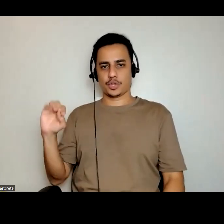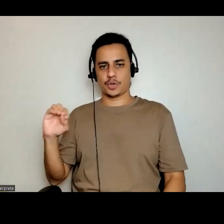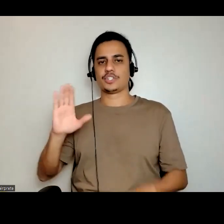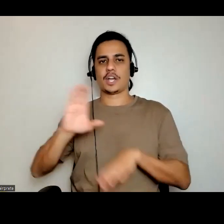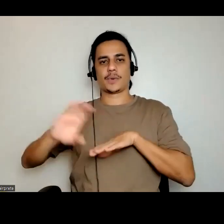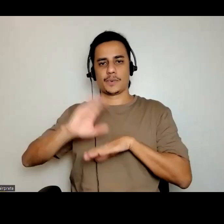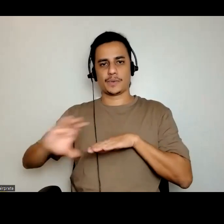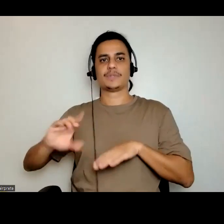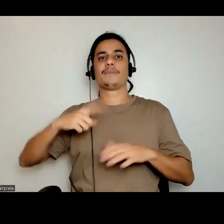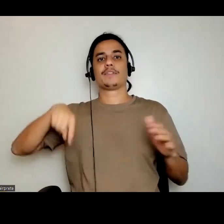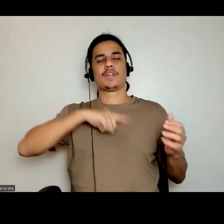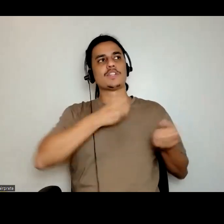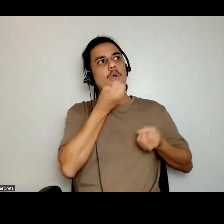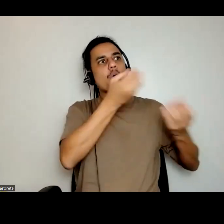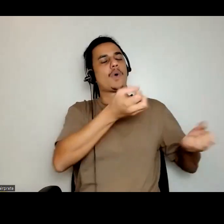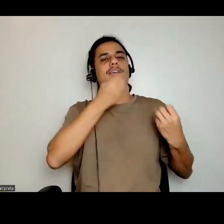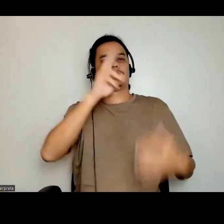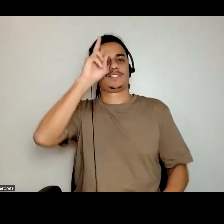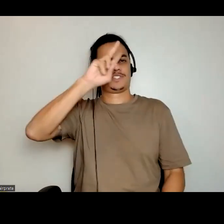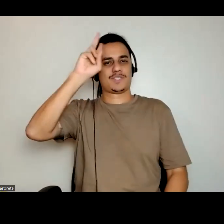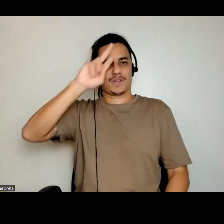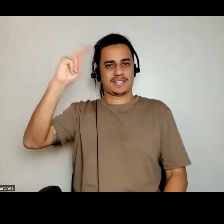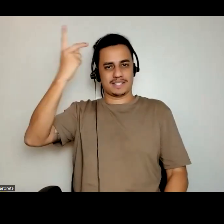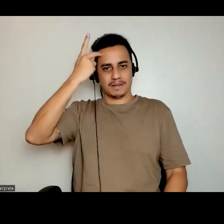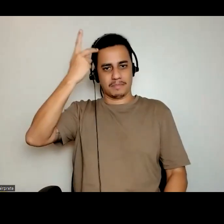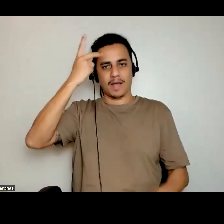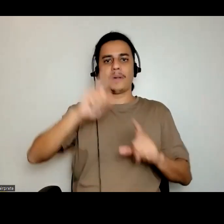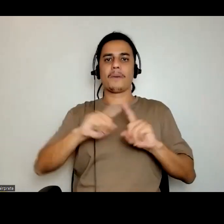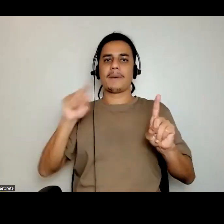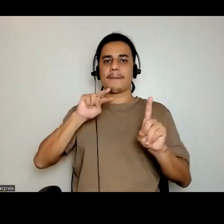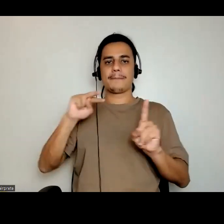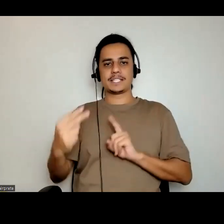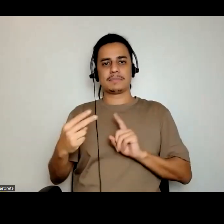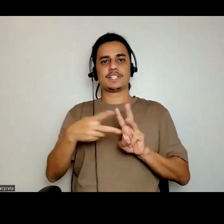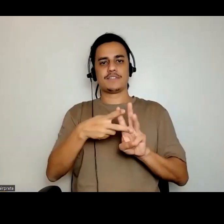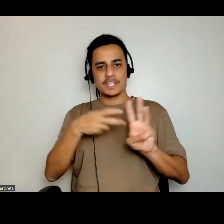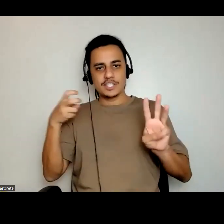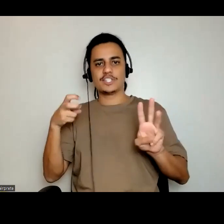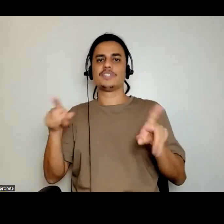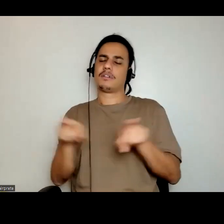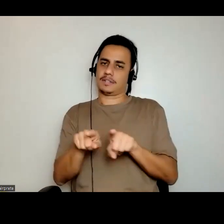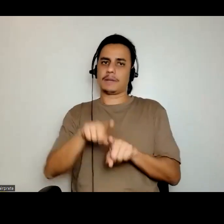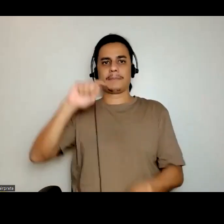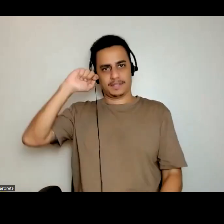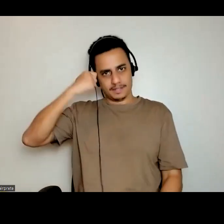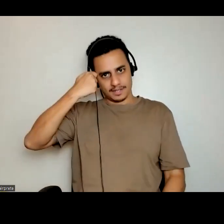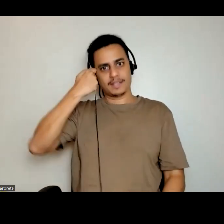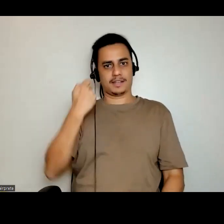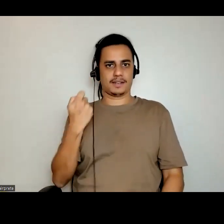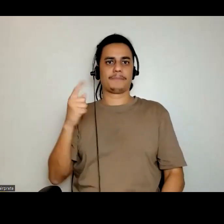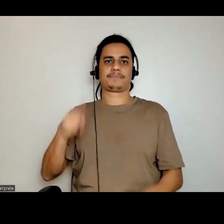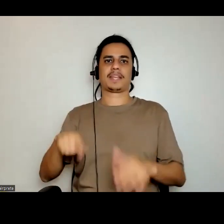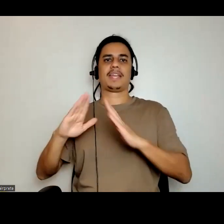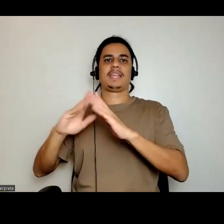releia a história da cidade de São Paulo, a partir de uma perspectiva indígena, e também negra, está certo? É a Igreja dos